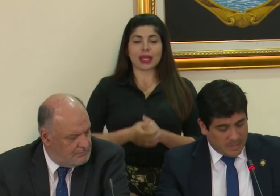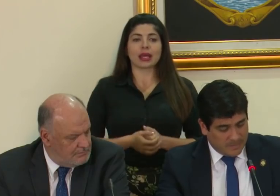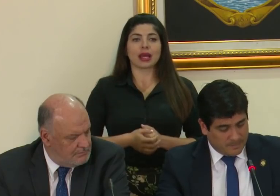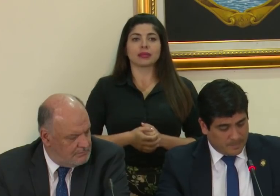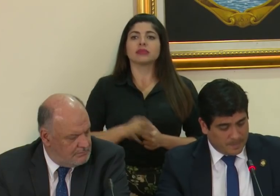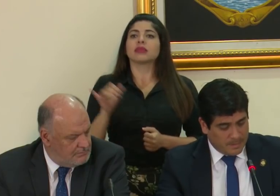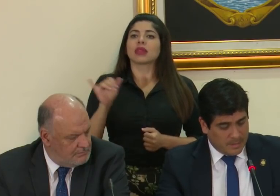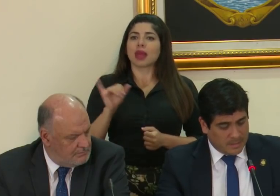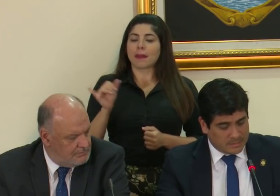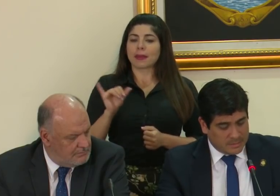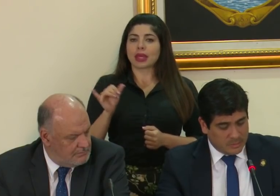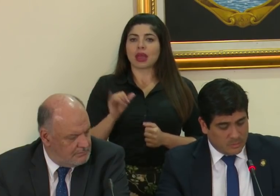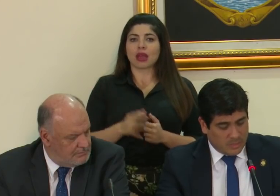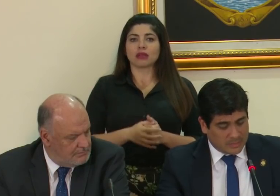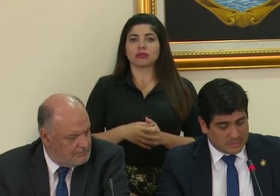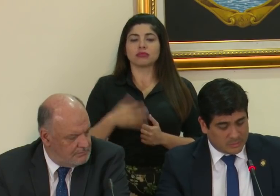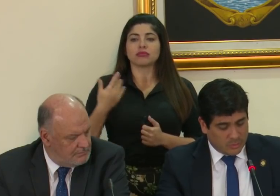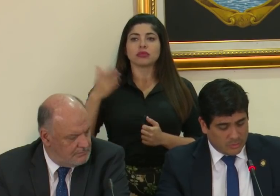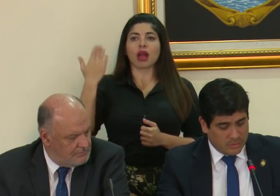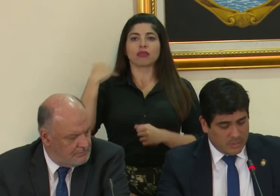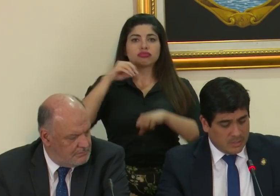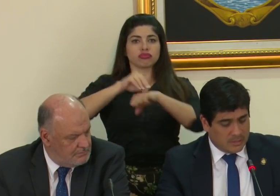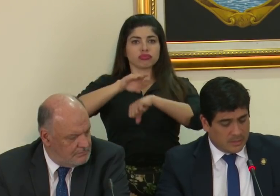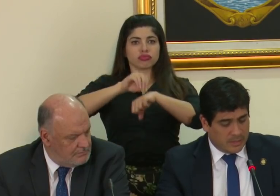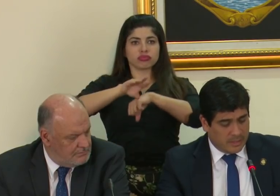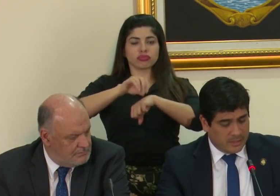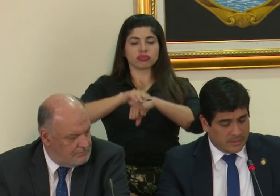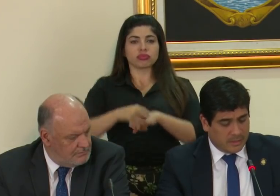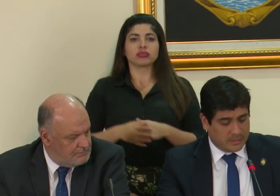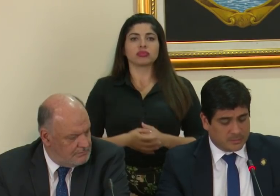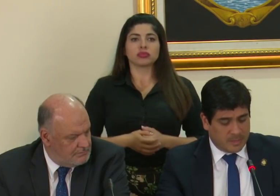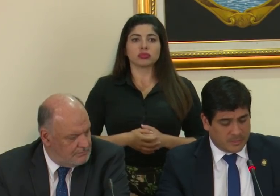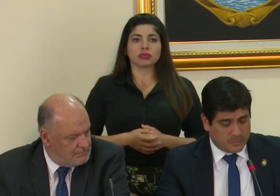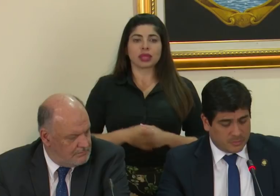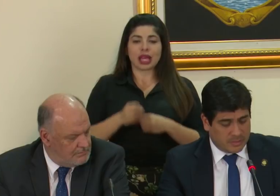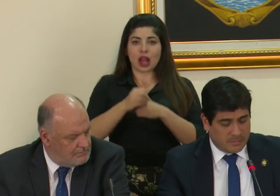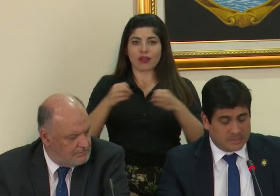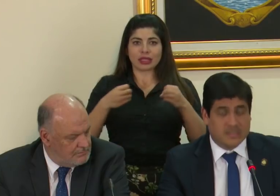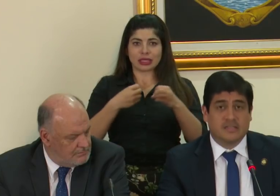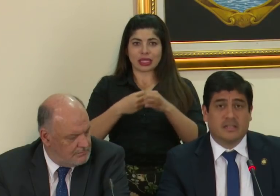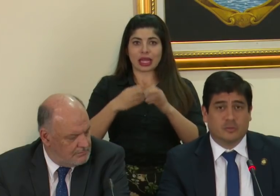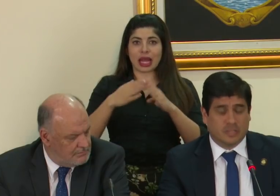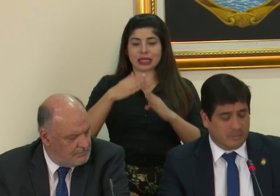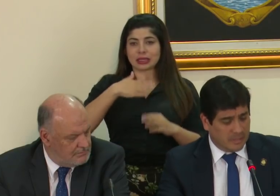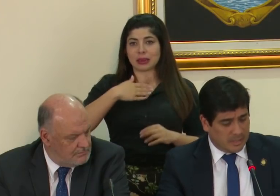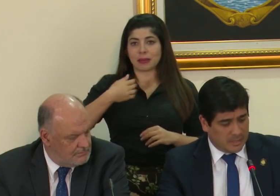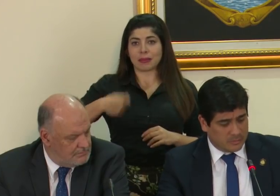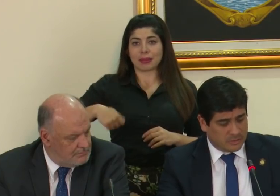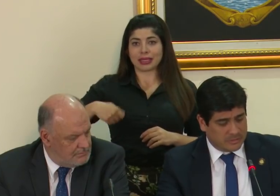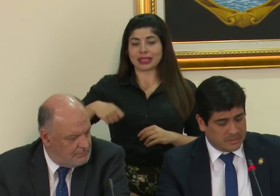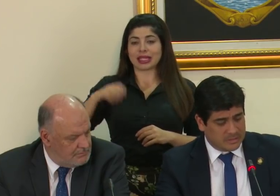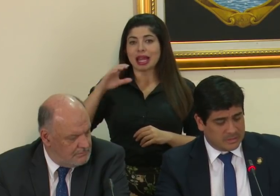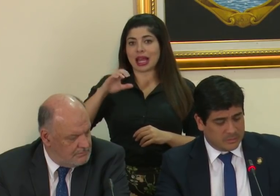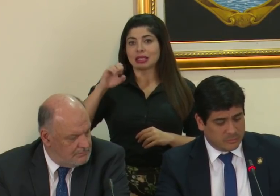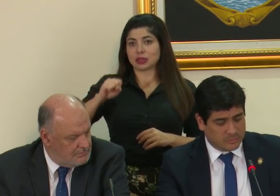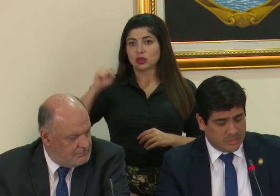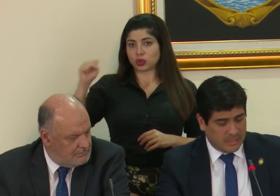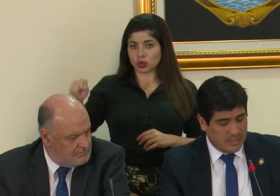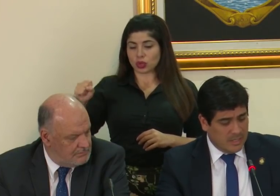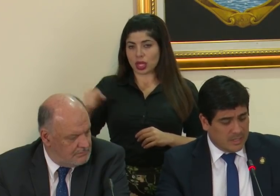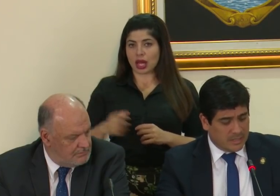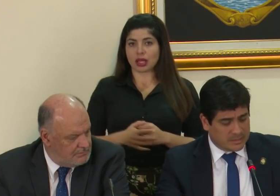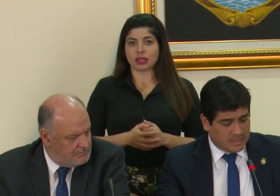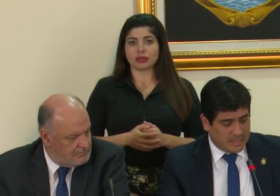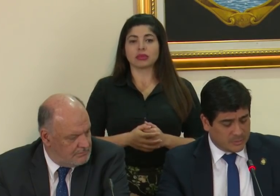también ha sido asesor en el despacho de la Presidencia Ejecutiva de la Caja Costarricense del Seguro